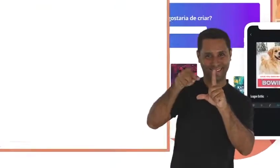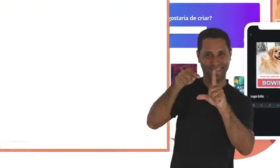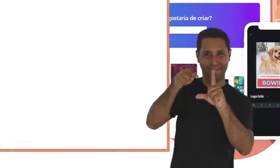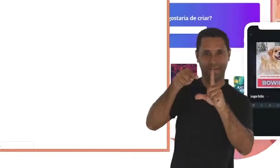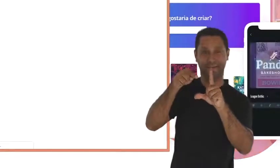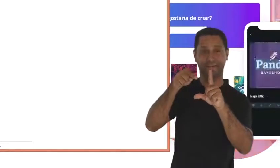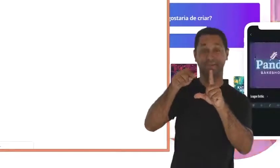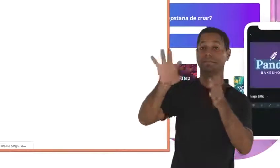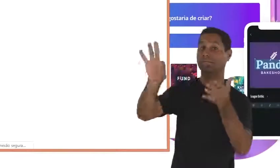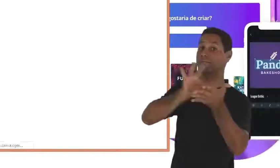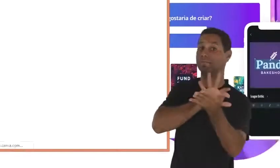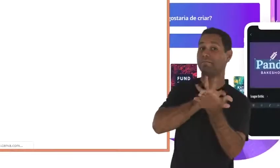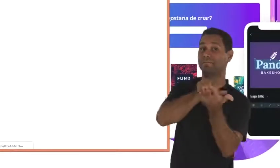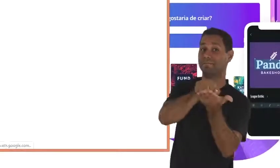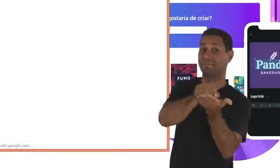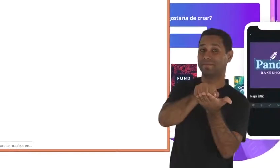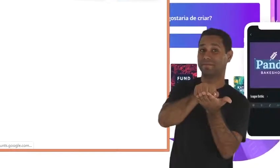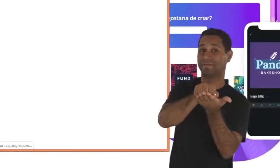me cadastrar.